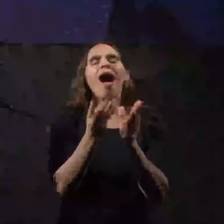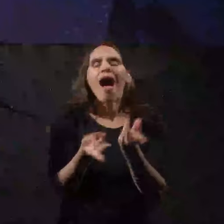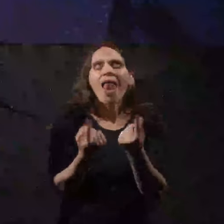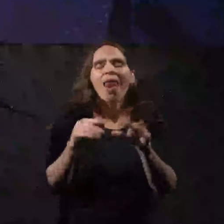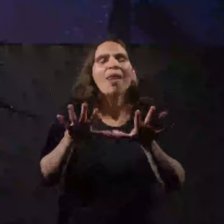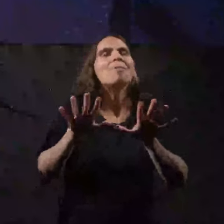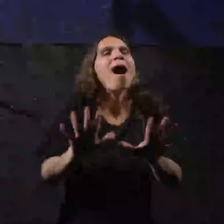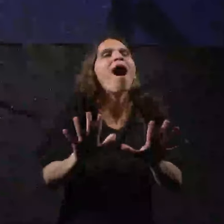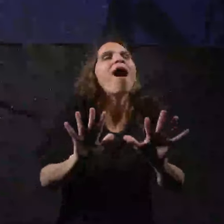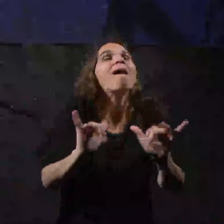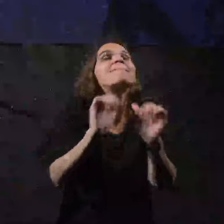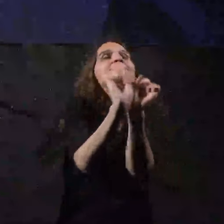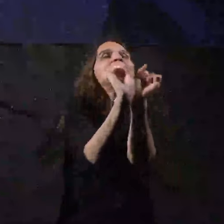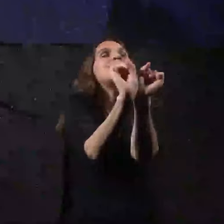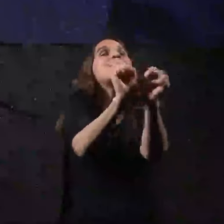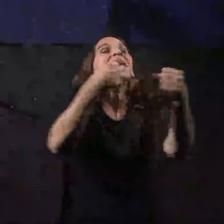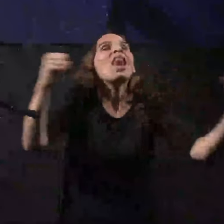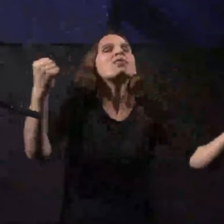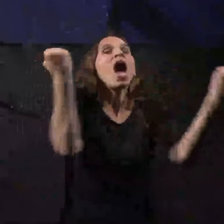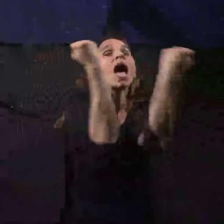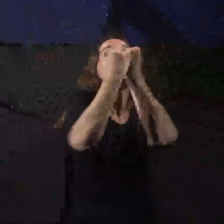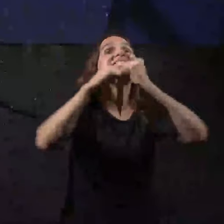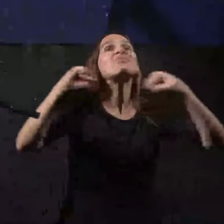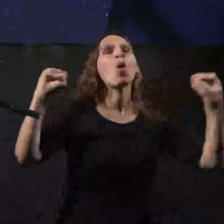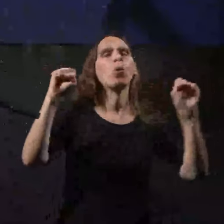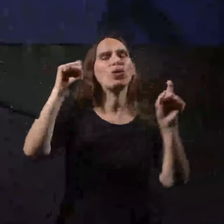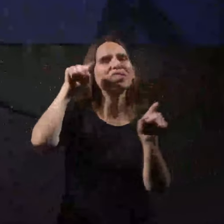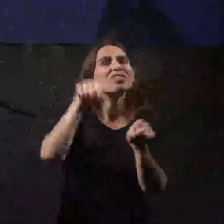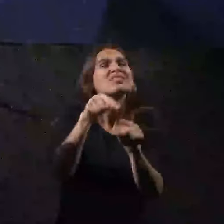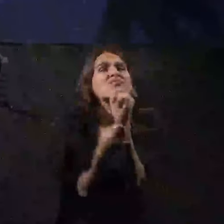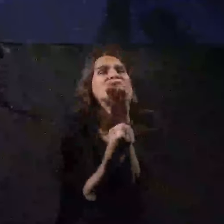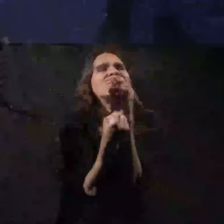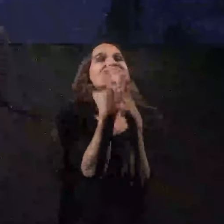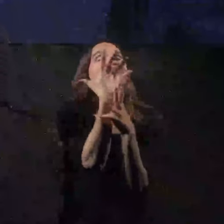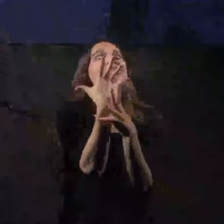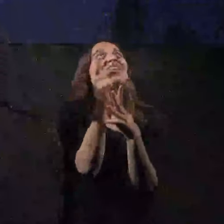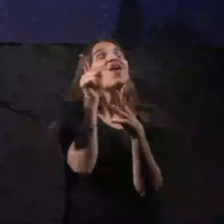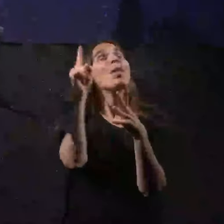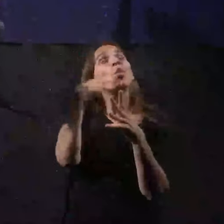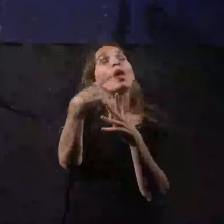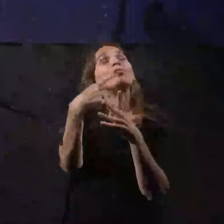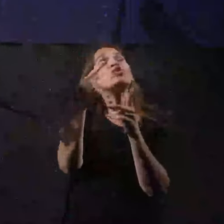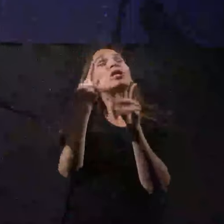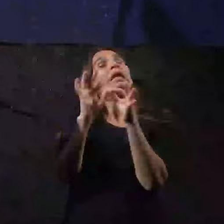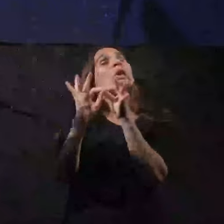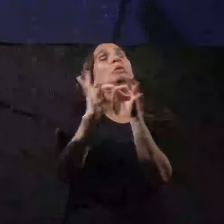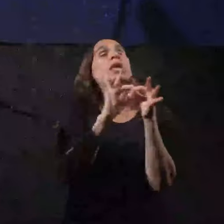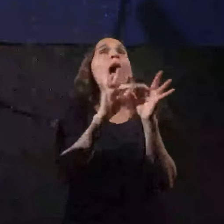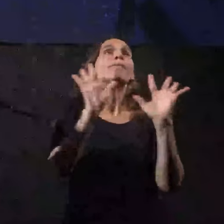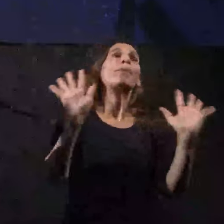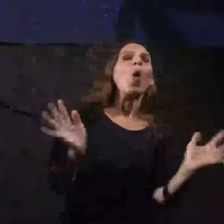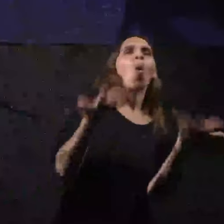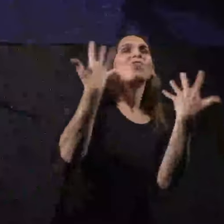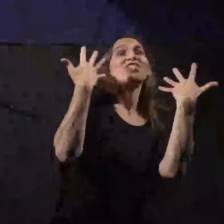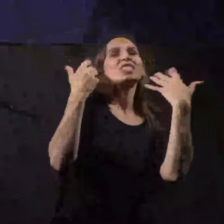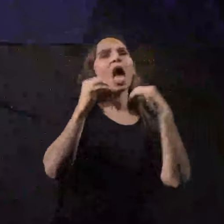מגילת העצמאות שהם טוענים שהיא נוסחה בחופזה